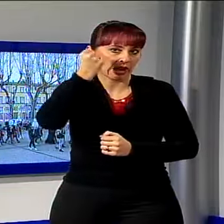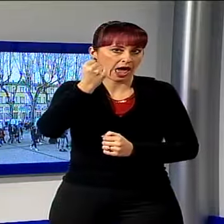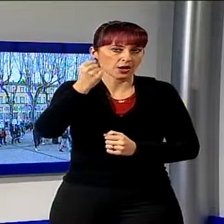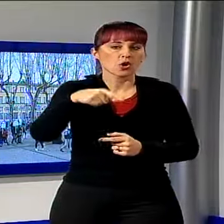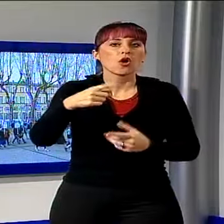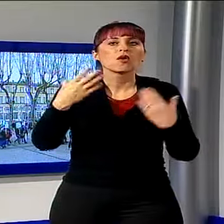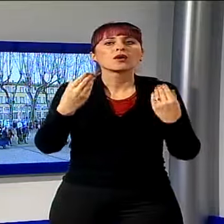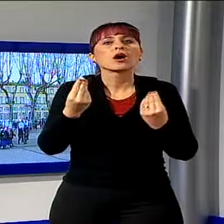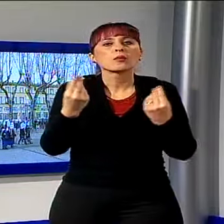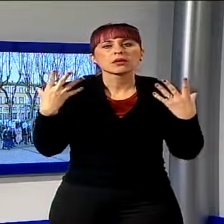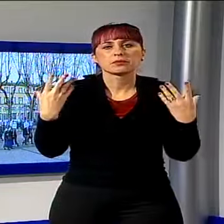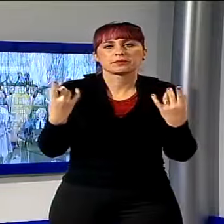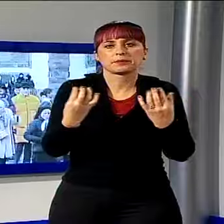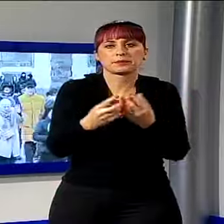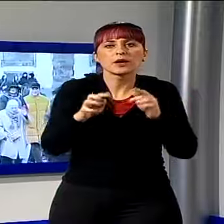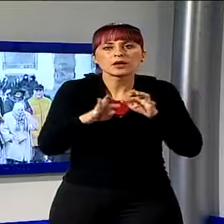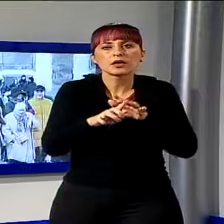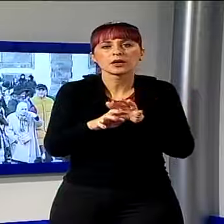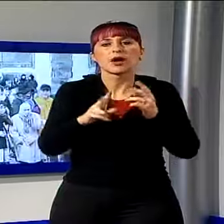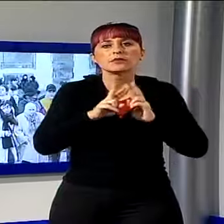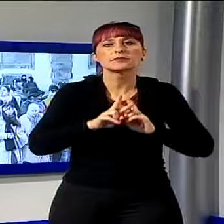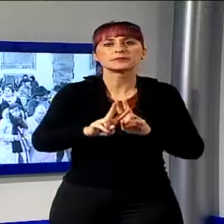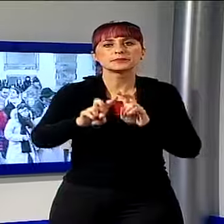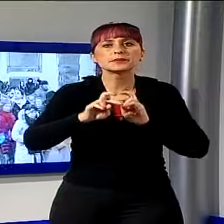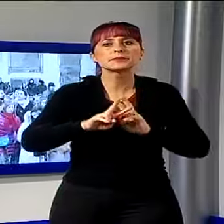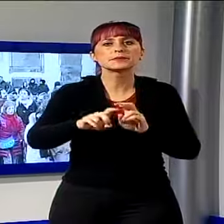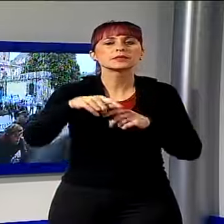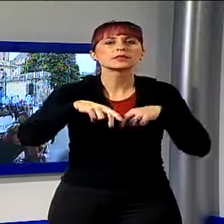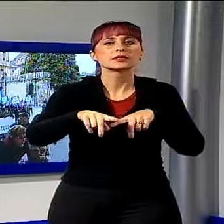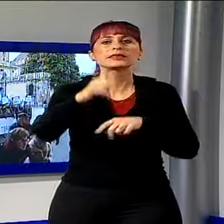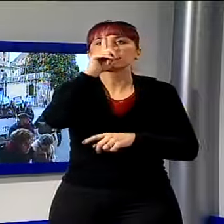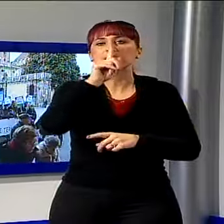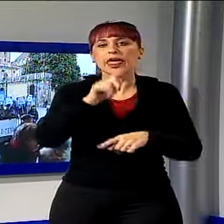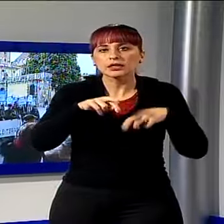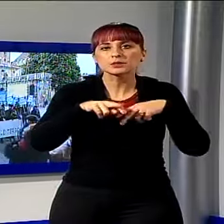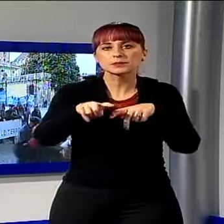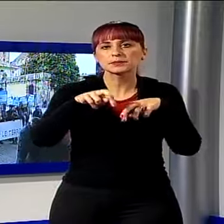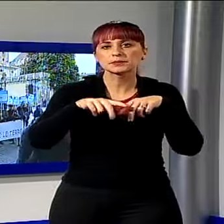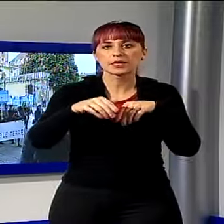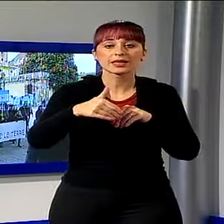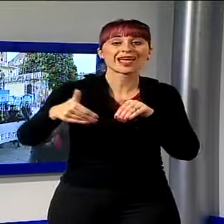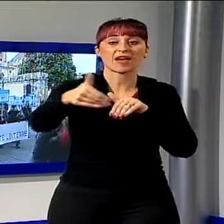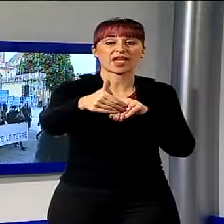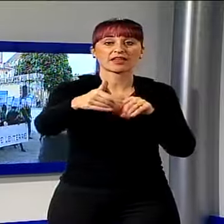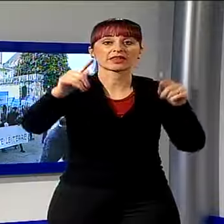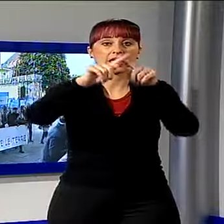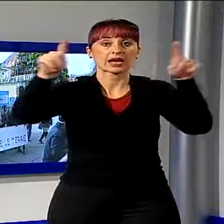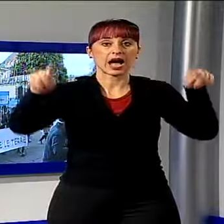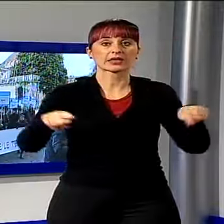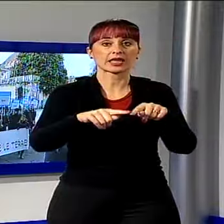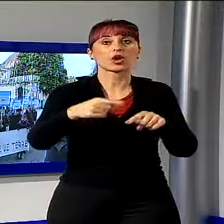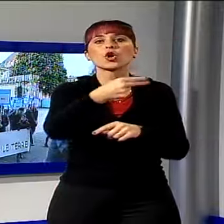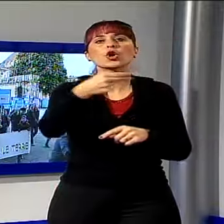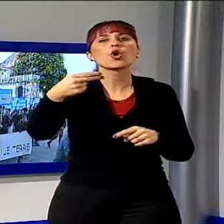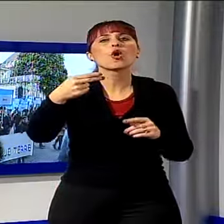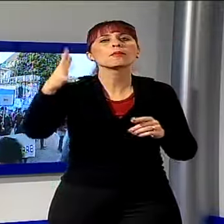comunità di Sant'Egidio, per poi sfilare in silenzio per le vie principali della città, con alla testa del corteo i cartelli con i nomi